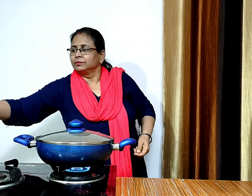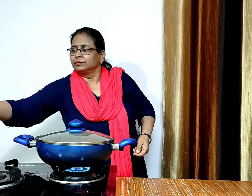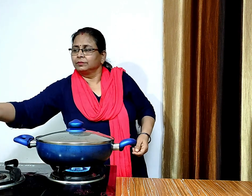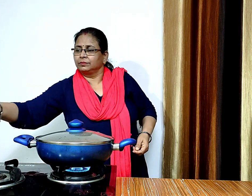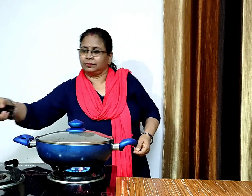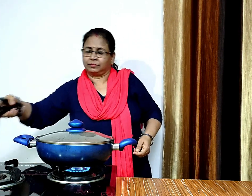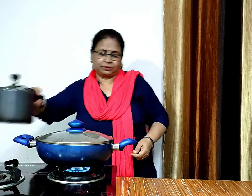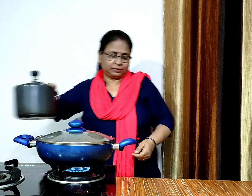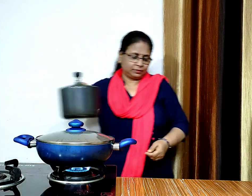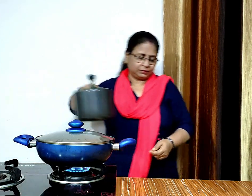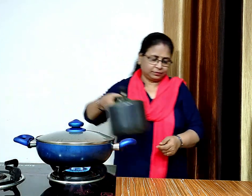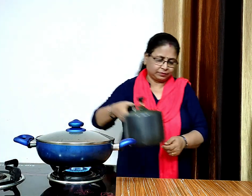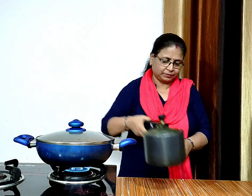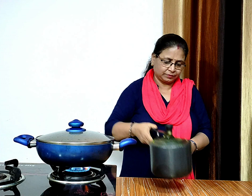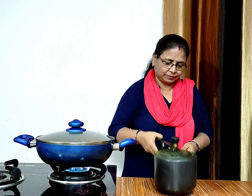हैं